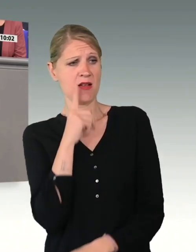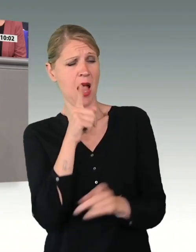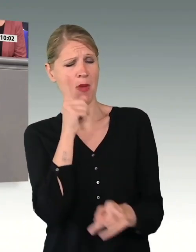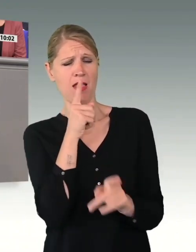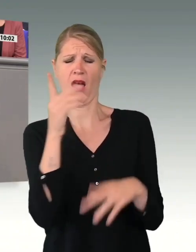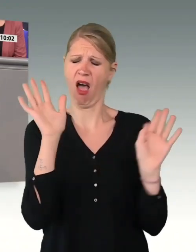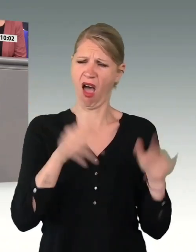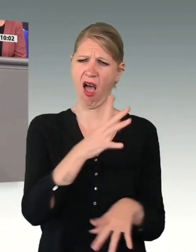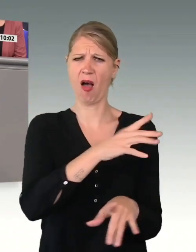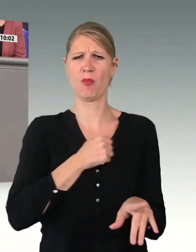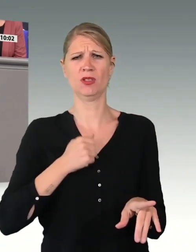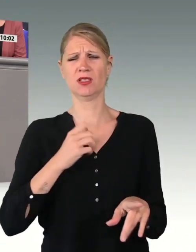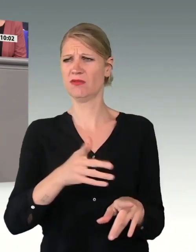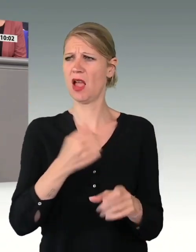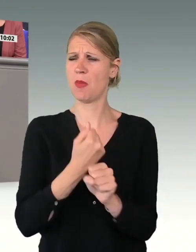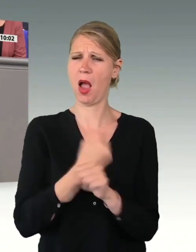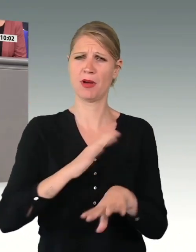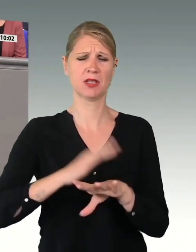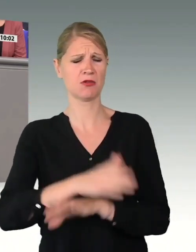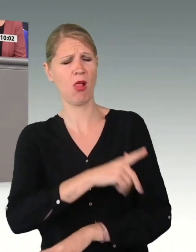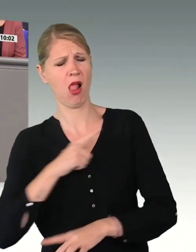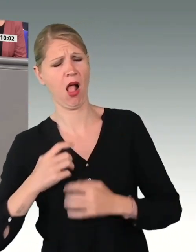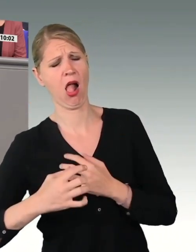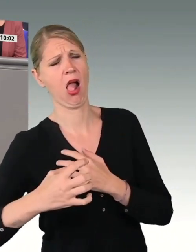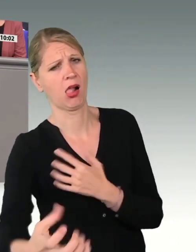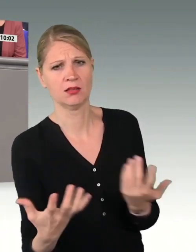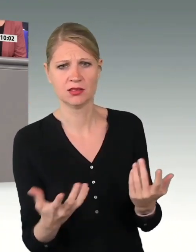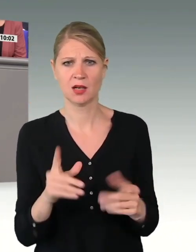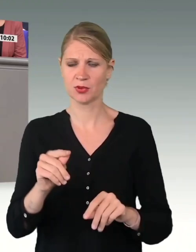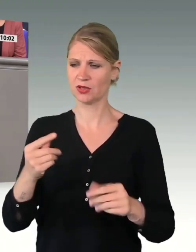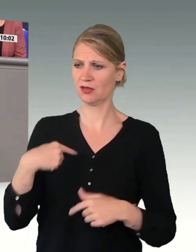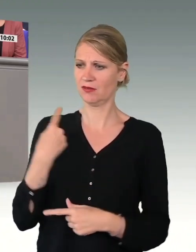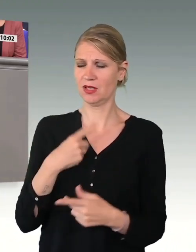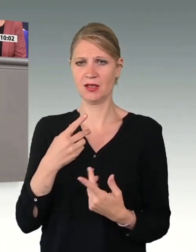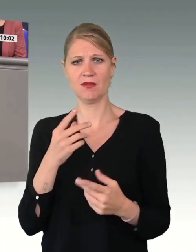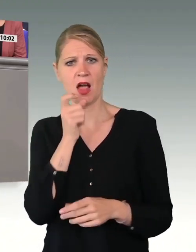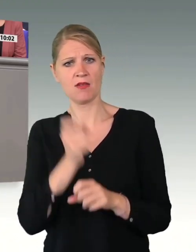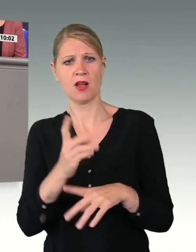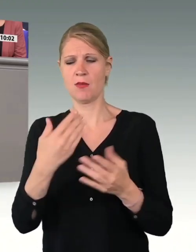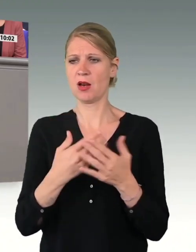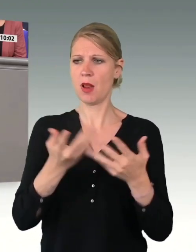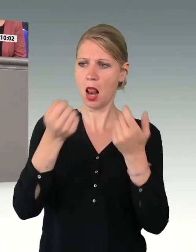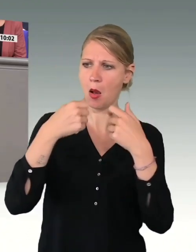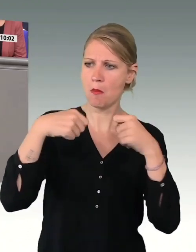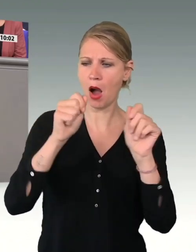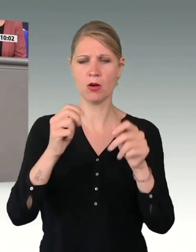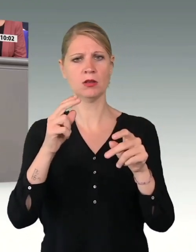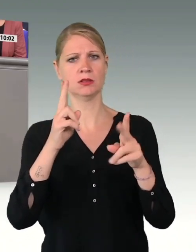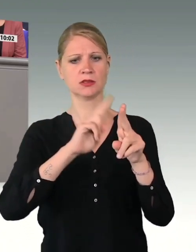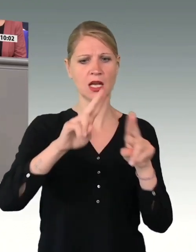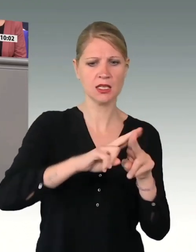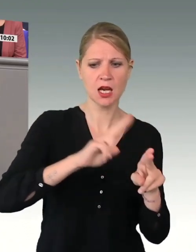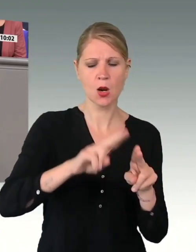wir, die den Bundesländern und Kommunen Personal für Bau und Sanierung militärischer Einrichtungen zur Verfügung stellen, nicht aber